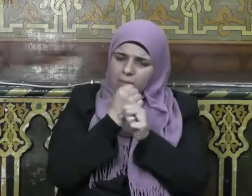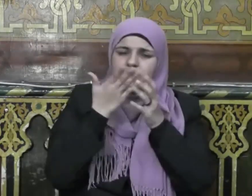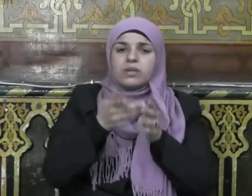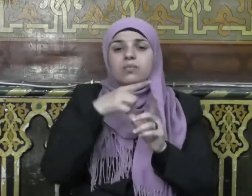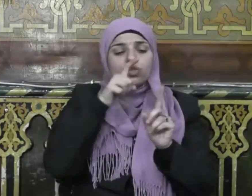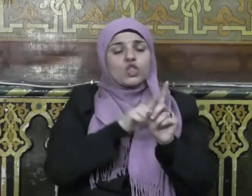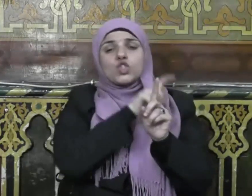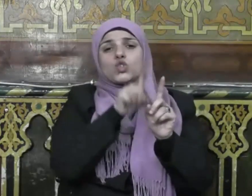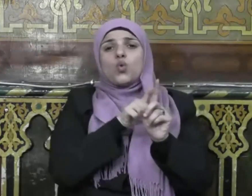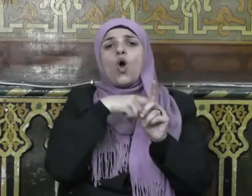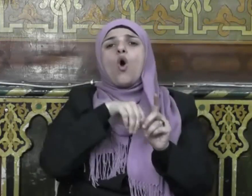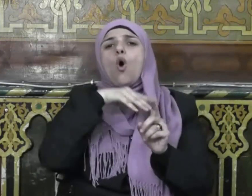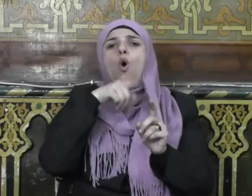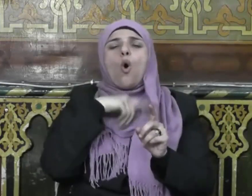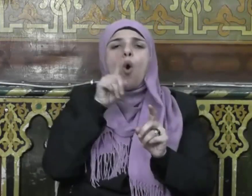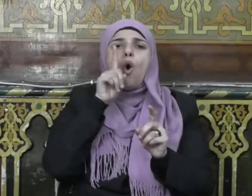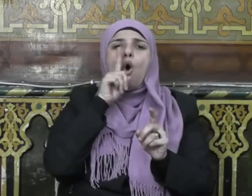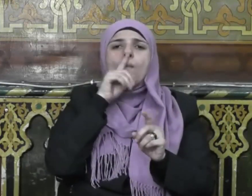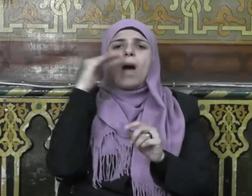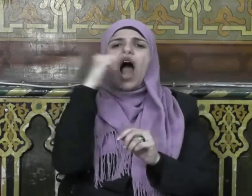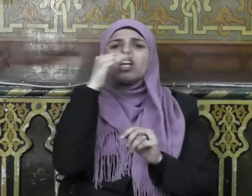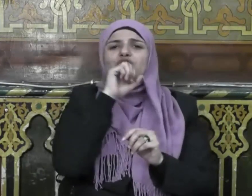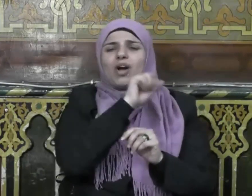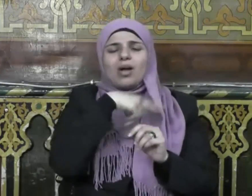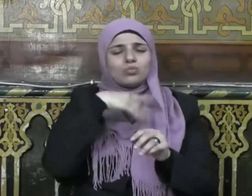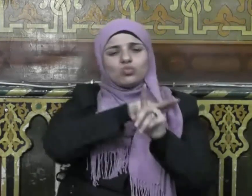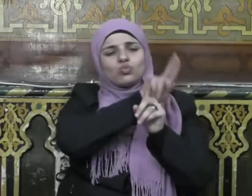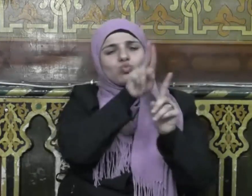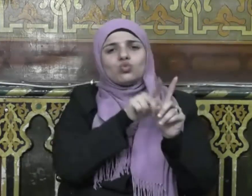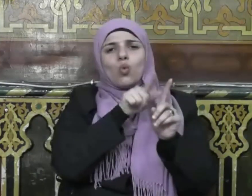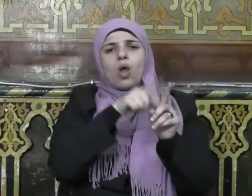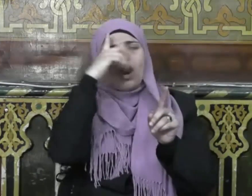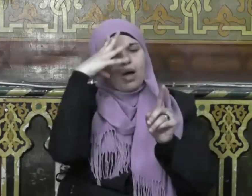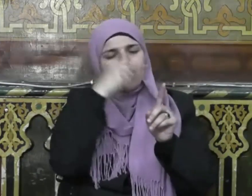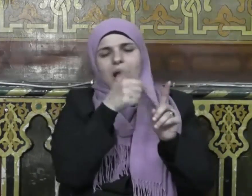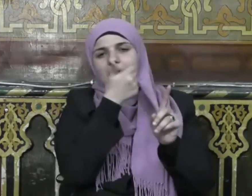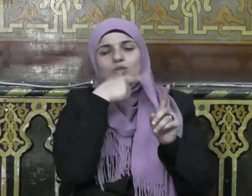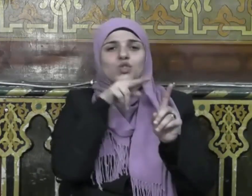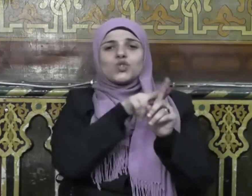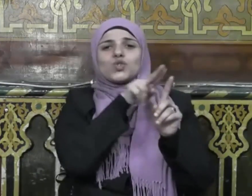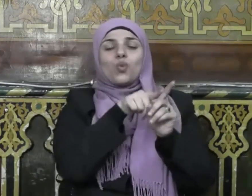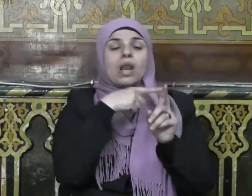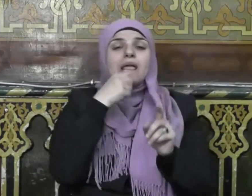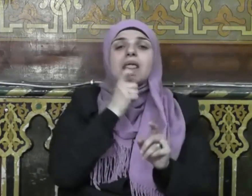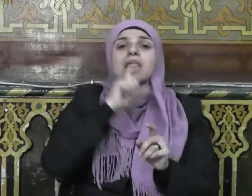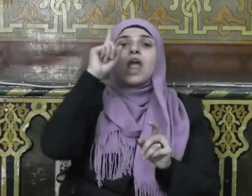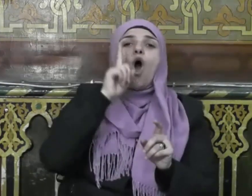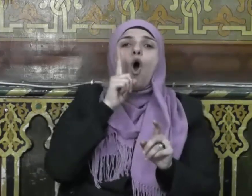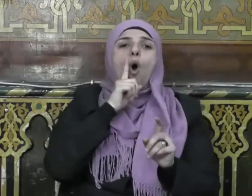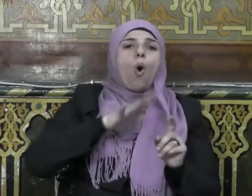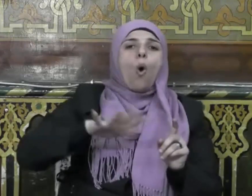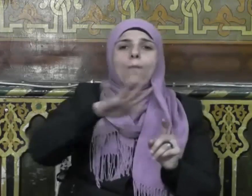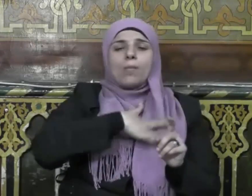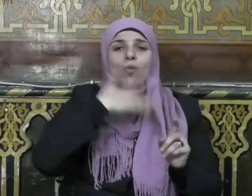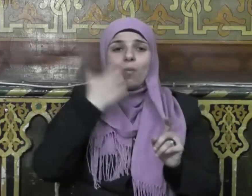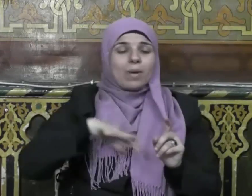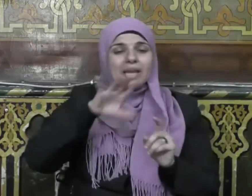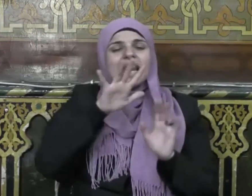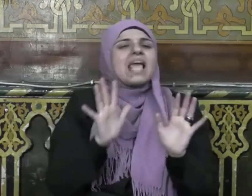سئلت أم المؤمنين عائشة رضي الله تعالى عنها يا أم المؤمنين كيف كان